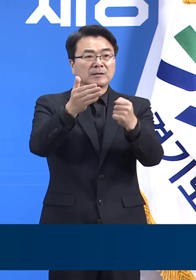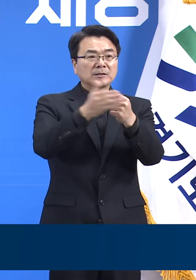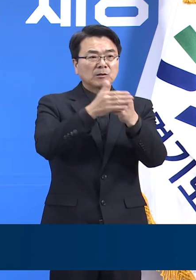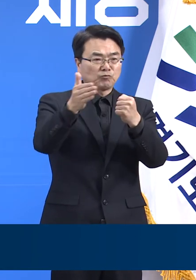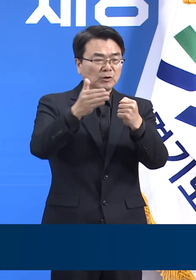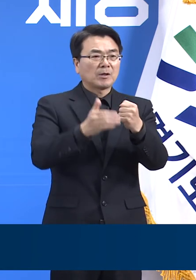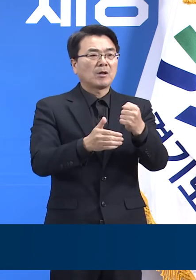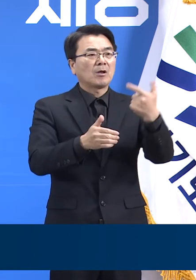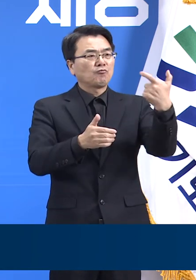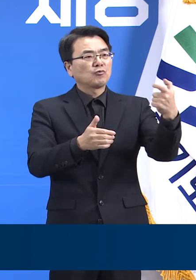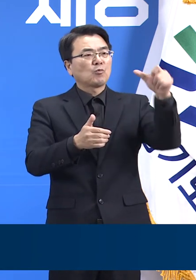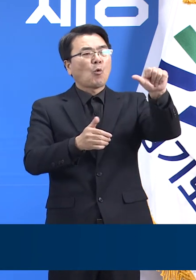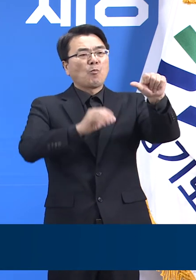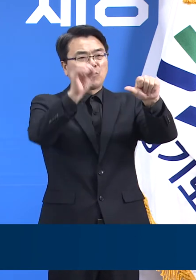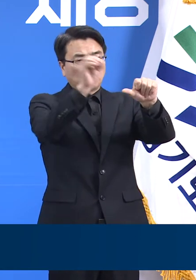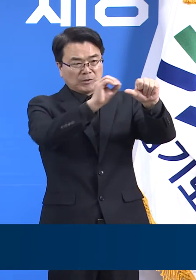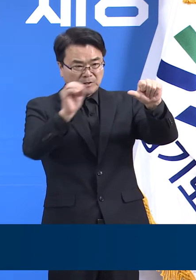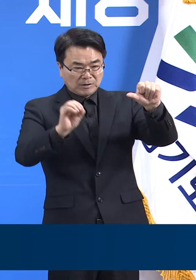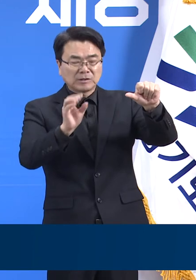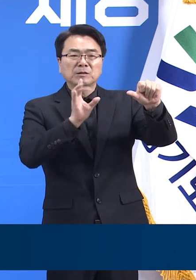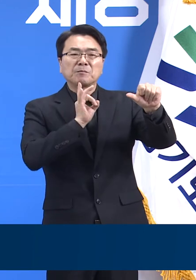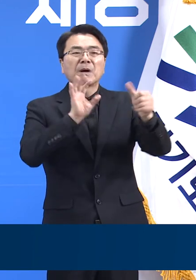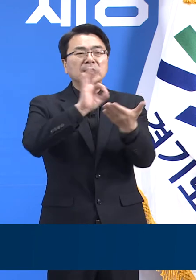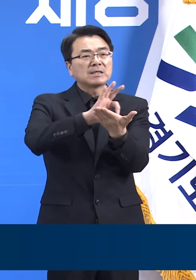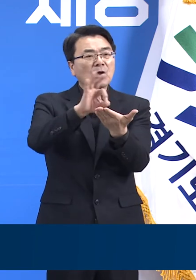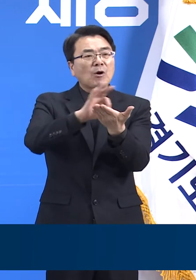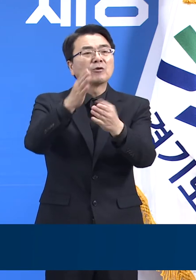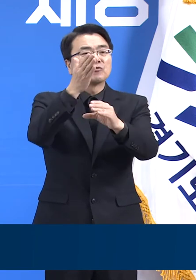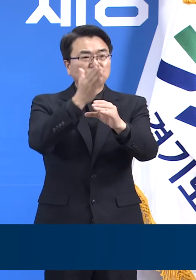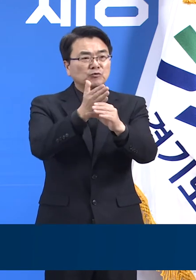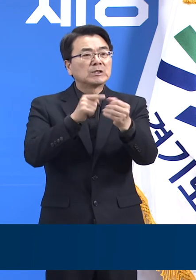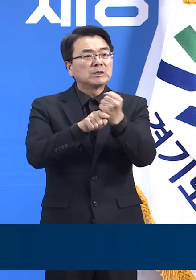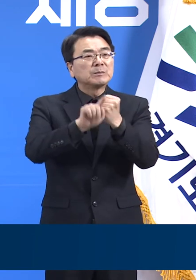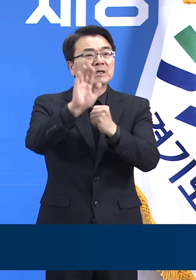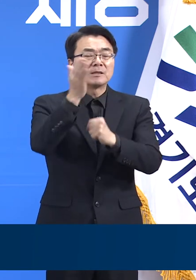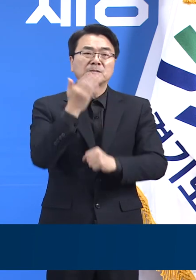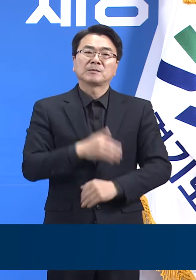%에서 65%로 15%포인트 감소하였습니다.